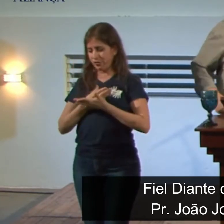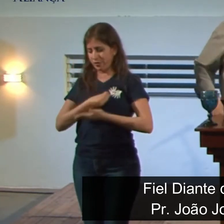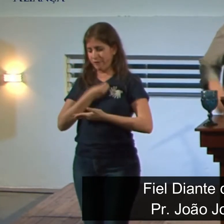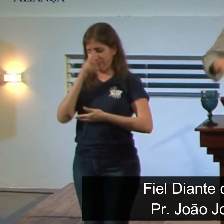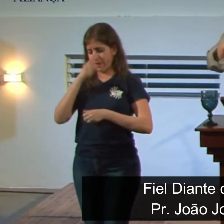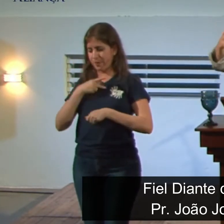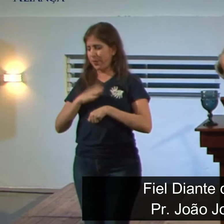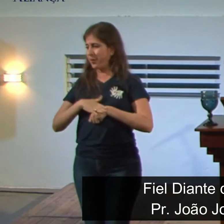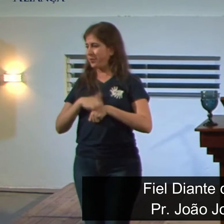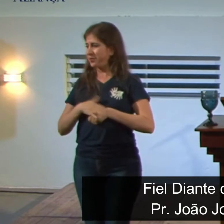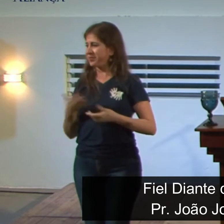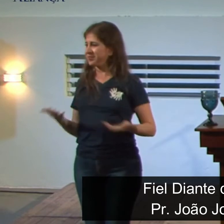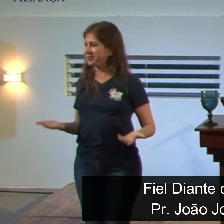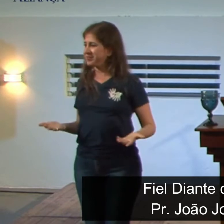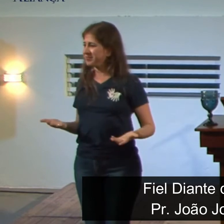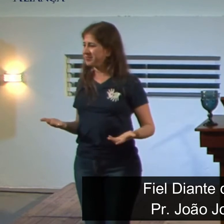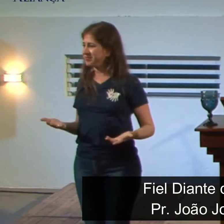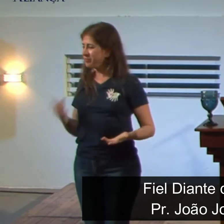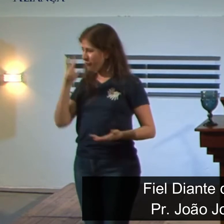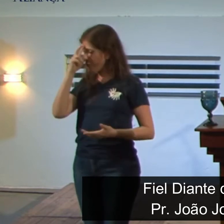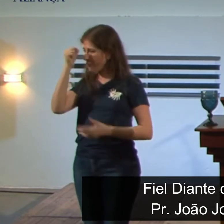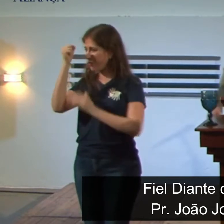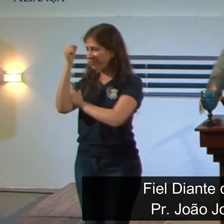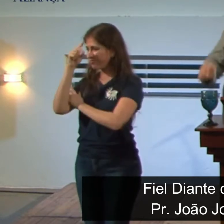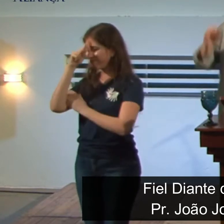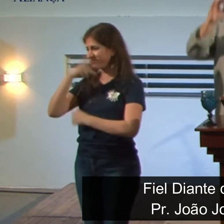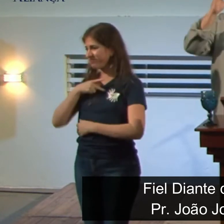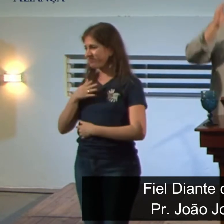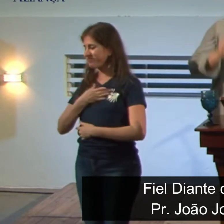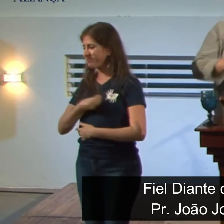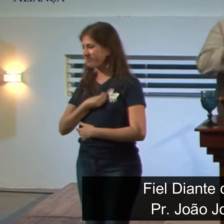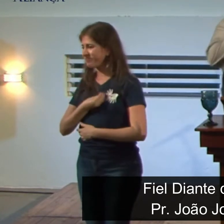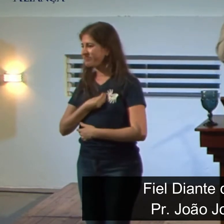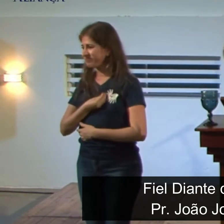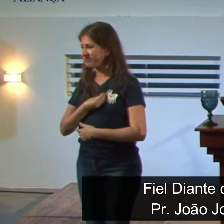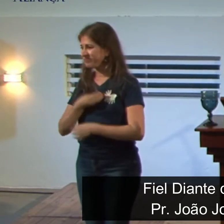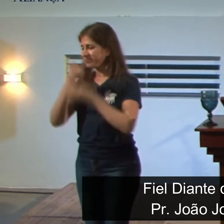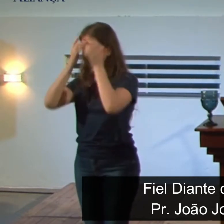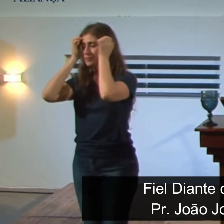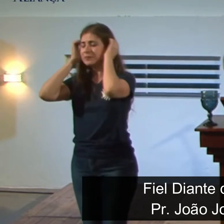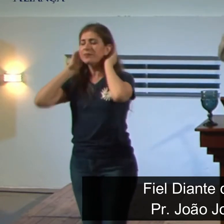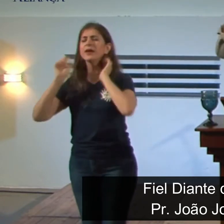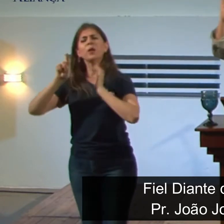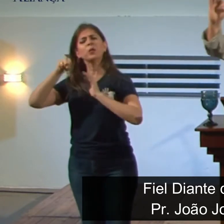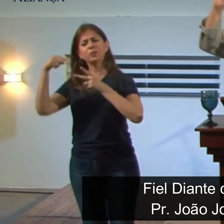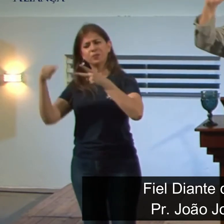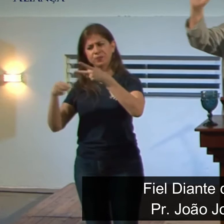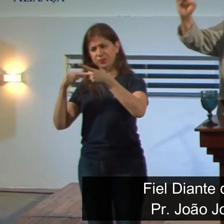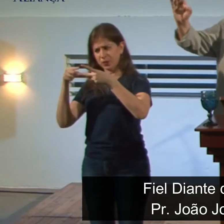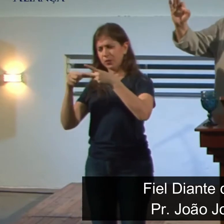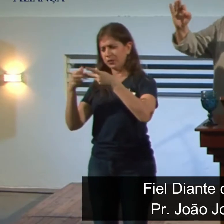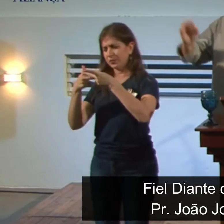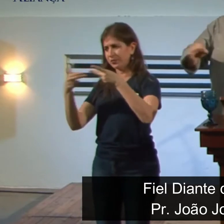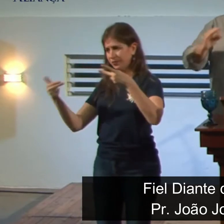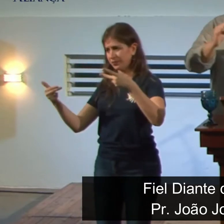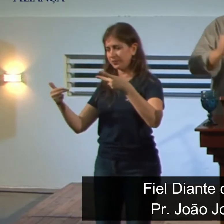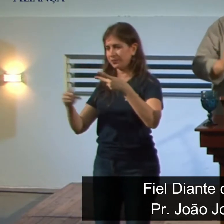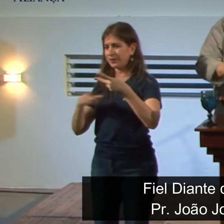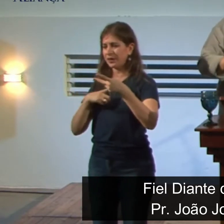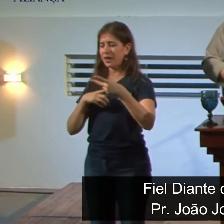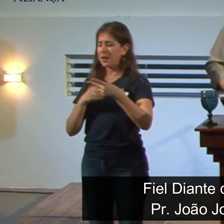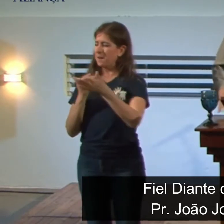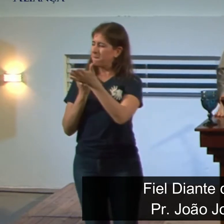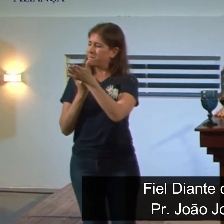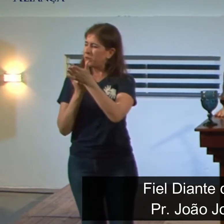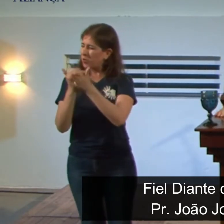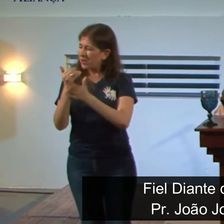Segunda coisa, segunda observação que nós podemos extrair dessa lição. Desde a queda, desde a queda, o